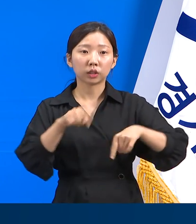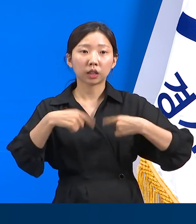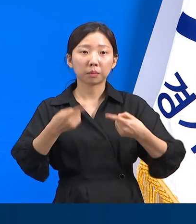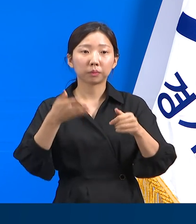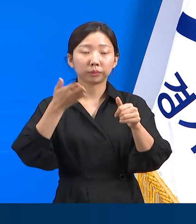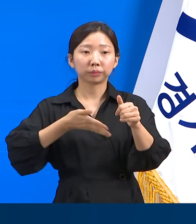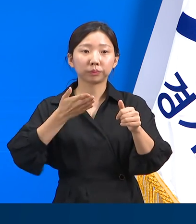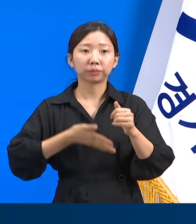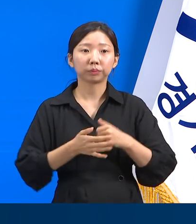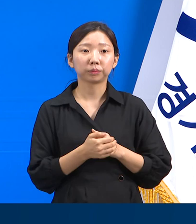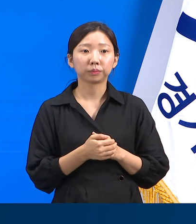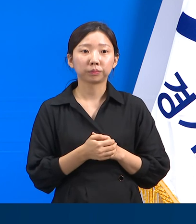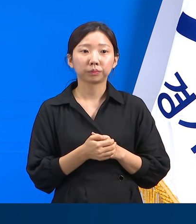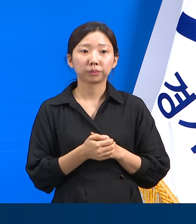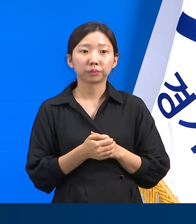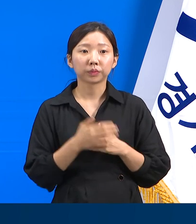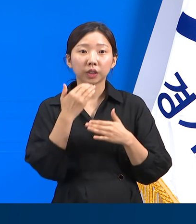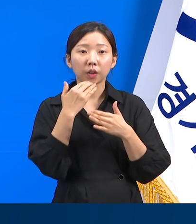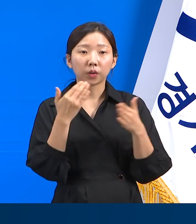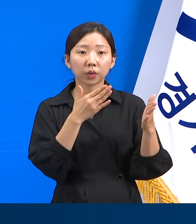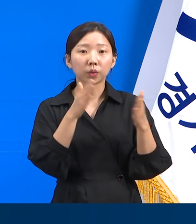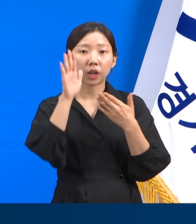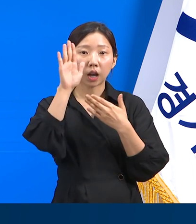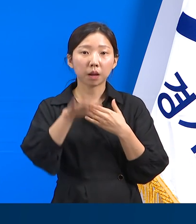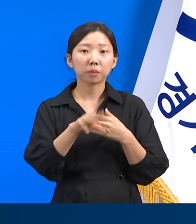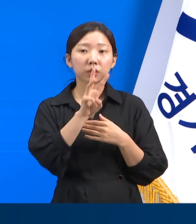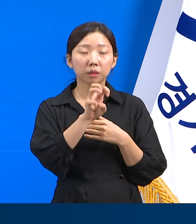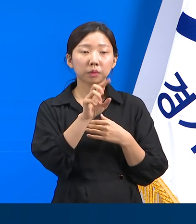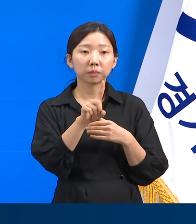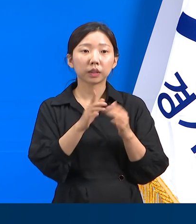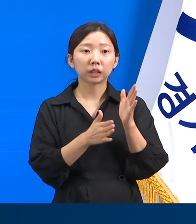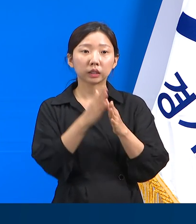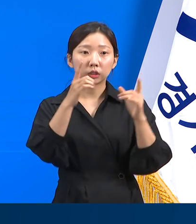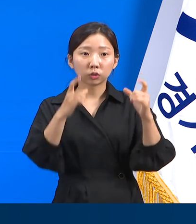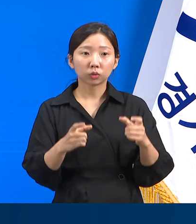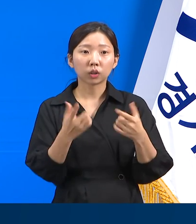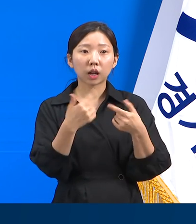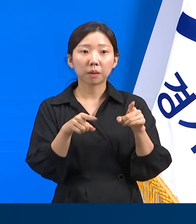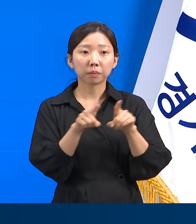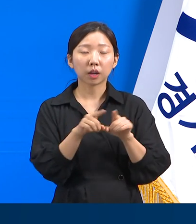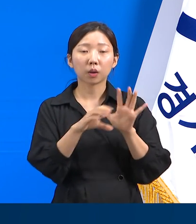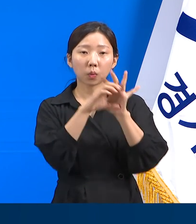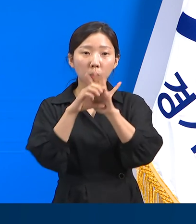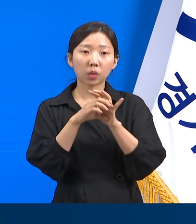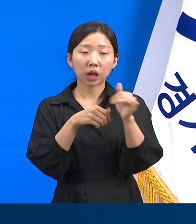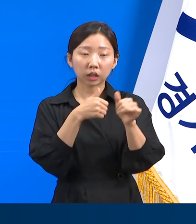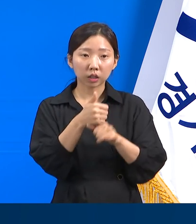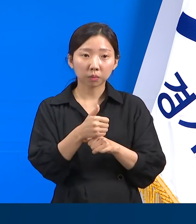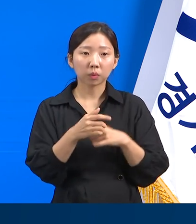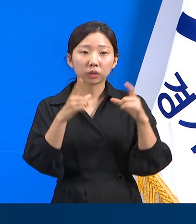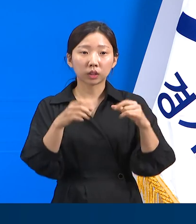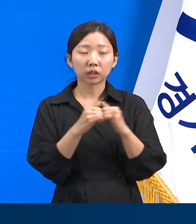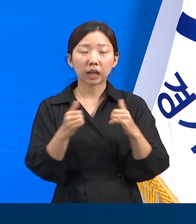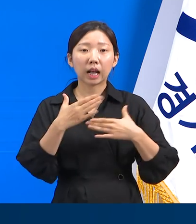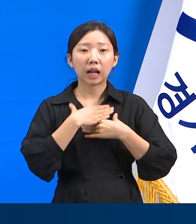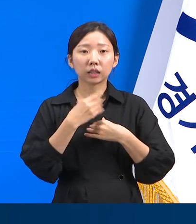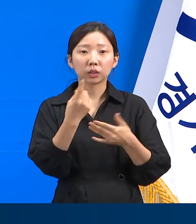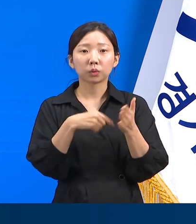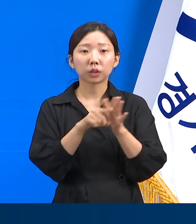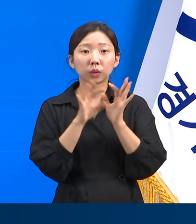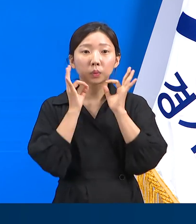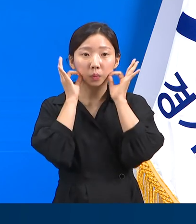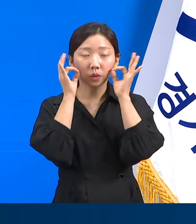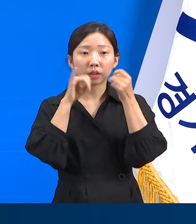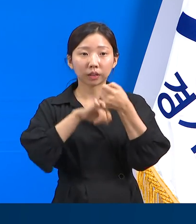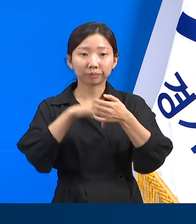주시기를 바랍니다. 경기도는 앞으로 31개 시군과 함께 코로나19 극복과 도미인 안전의 총략을 다해 나가겠습니다.